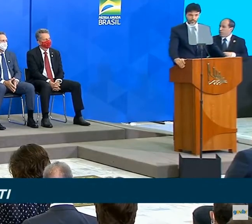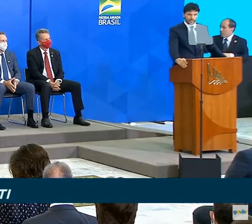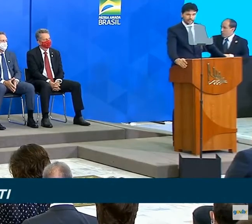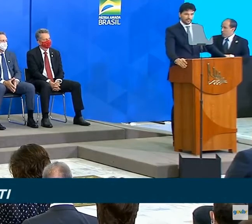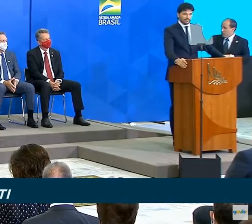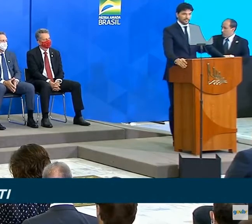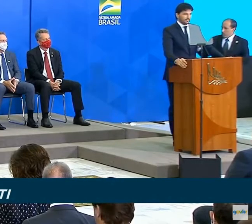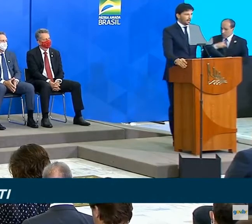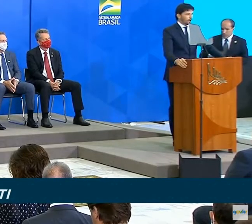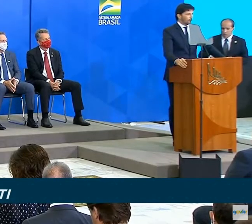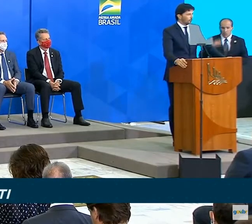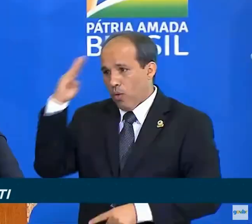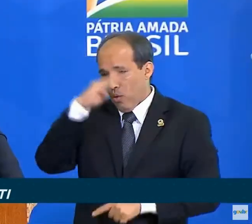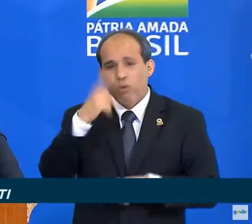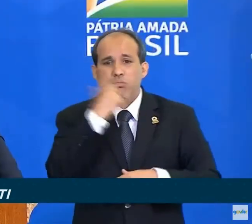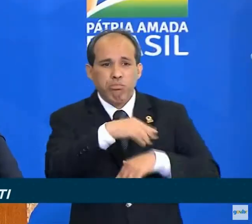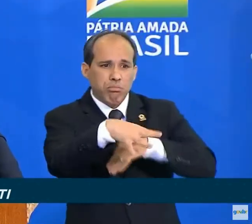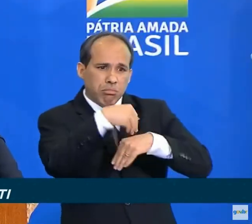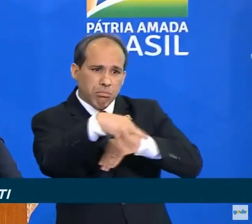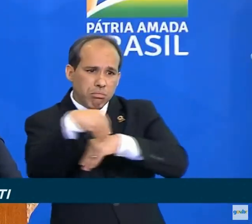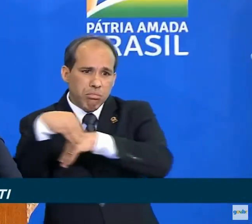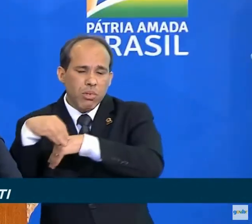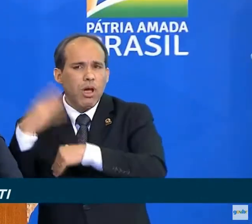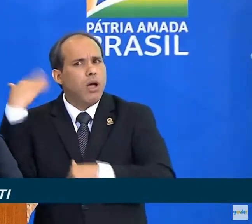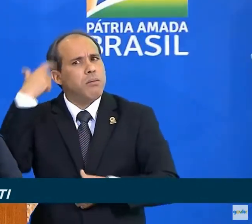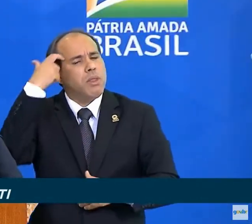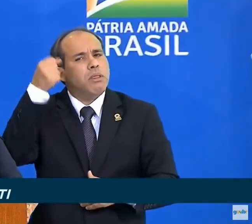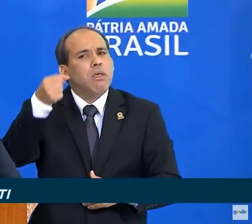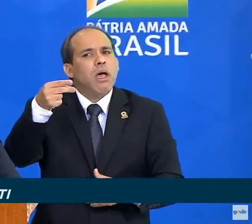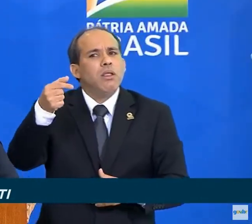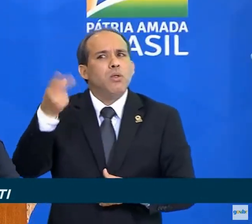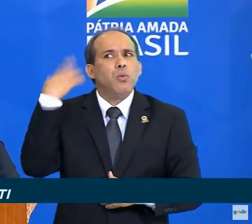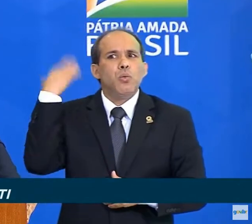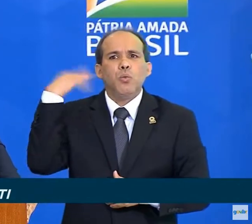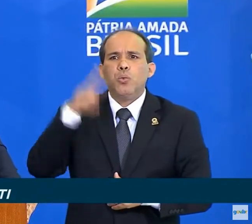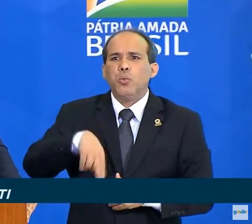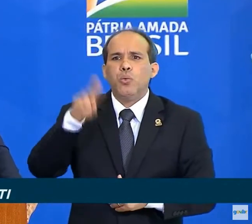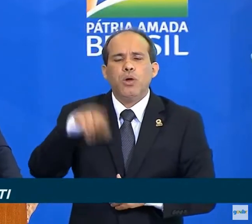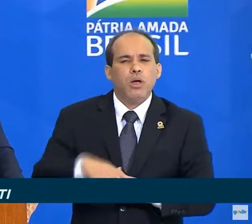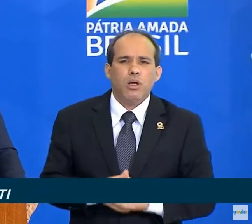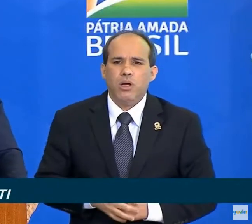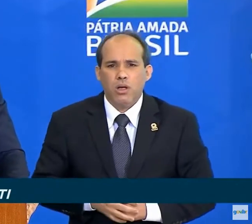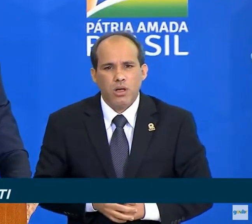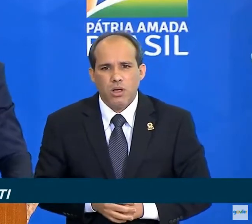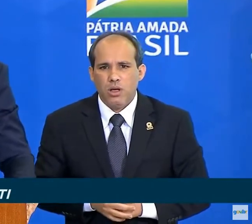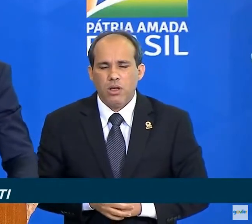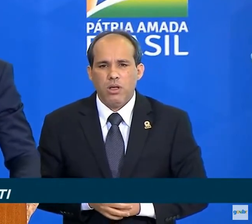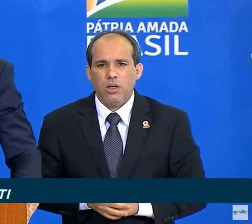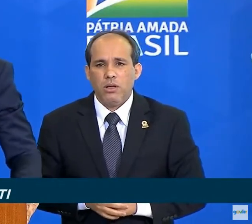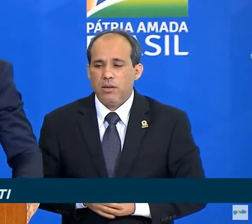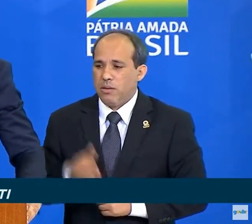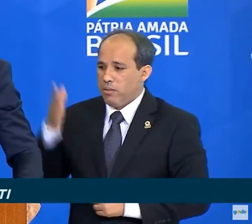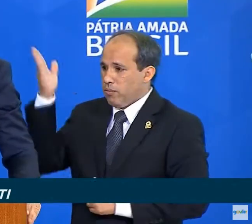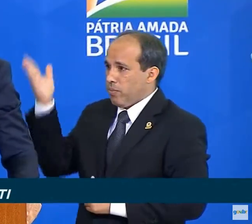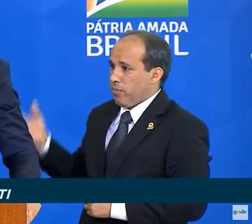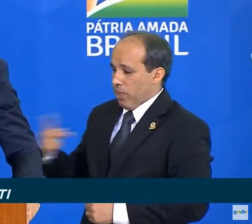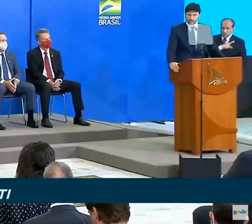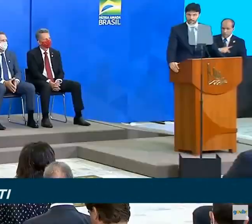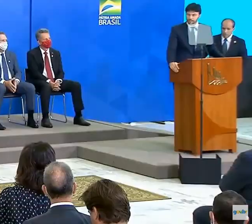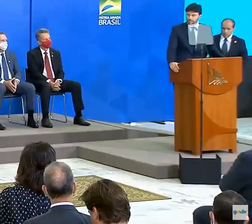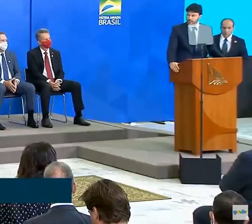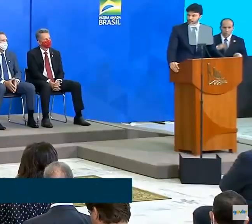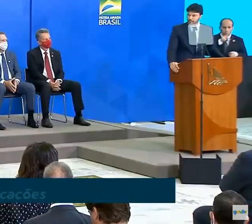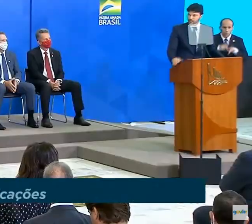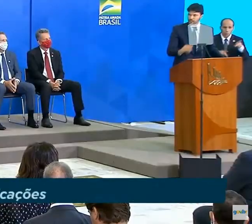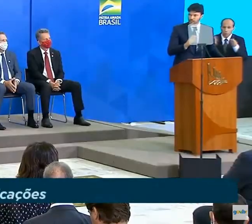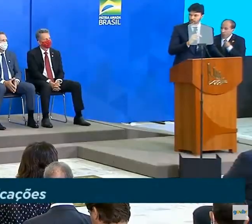república. Algo impensável em um passado próximo. Presidente, o povo te deu poder